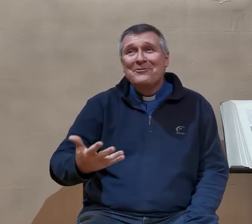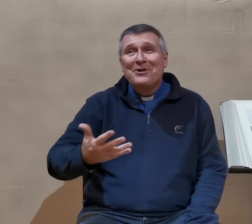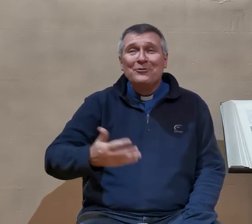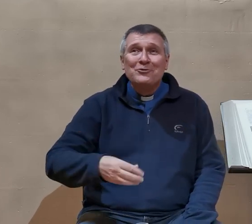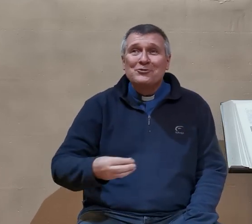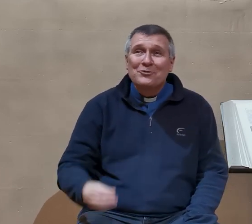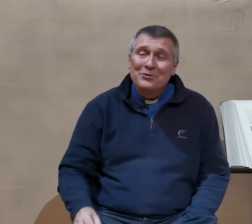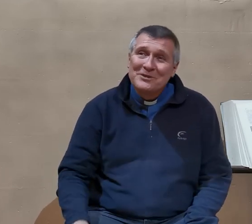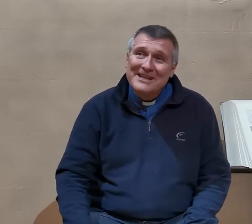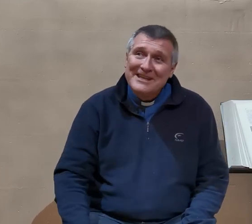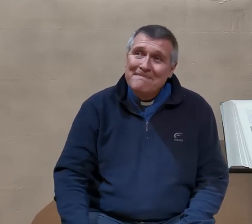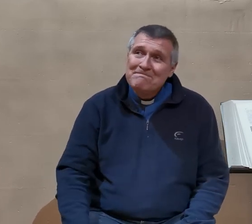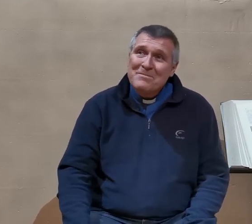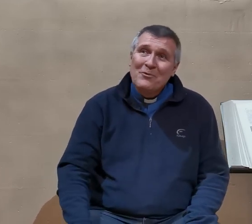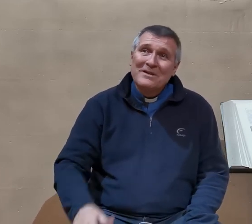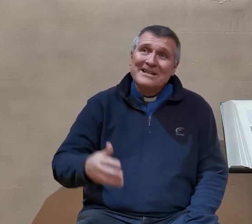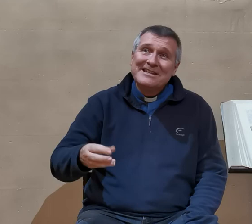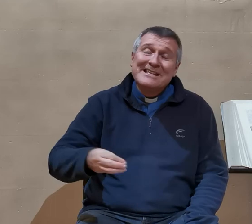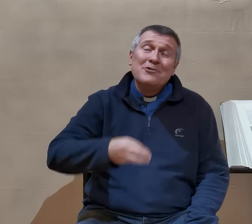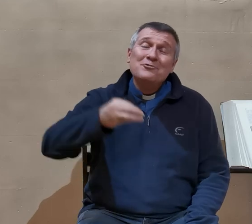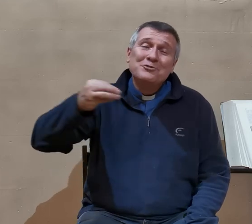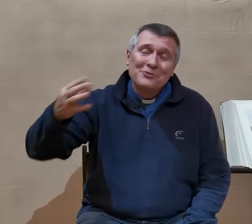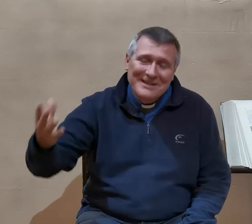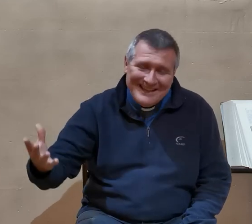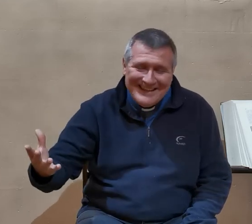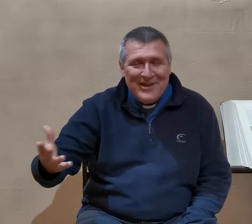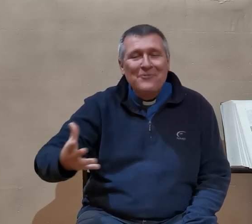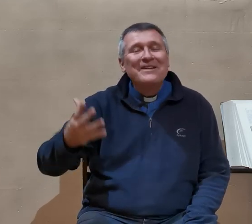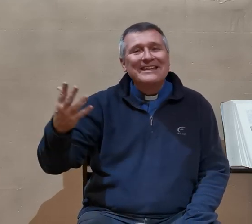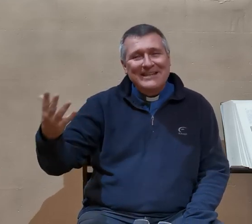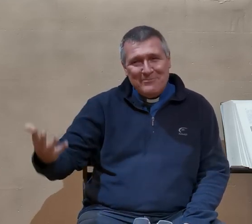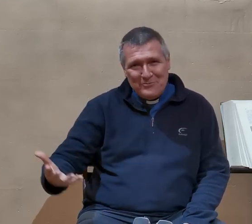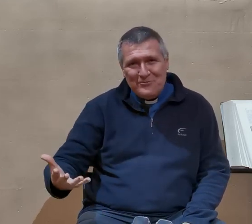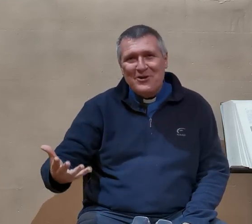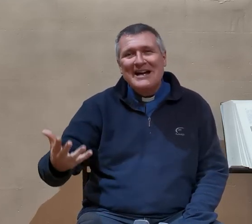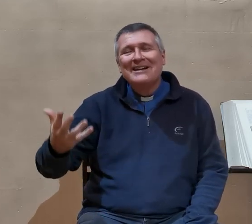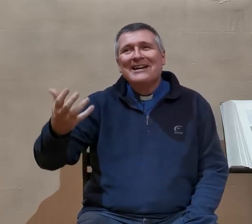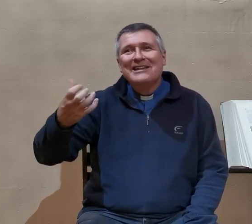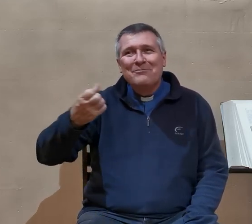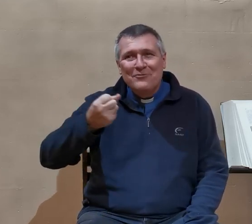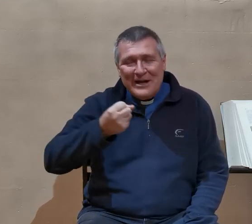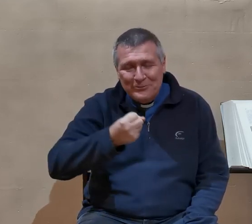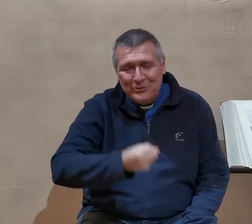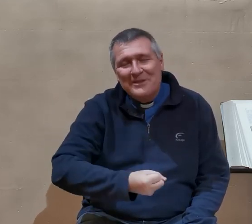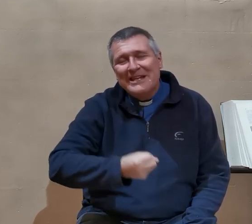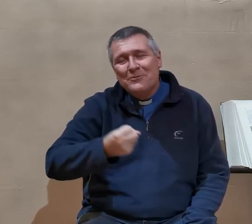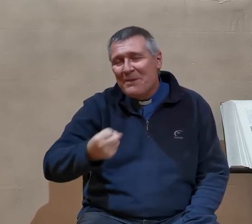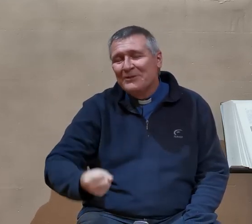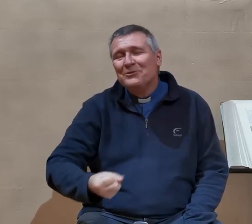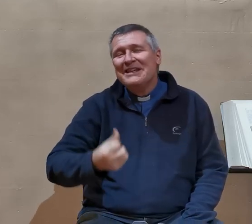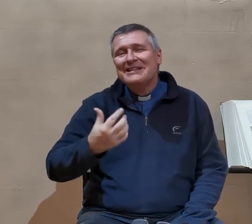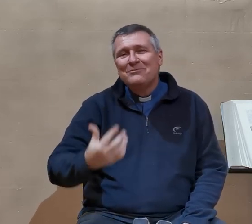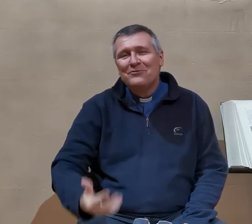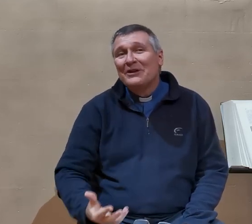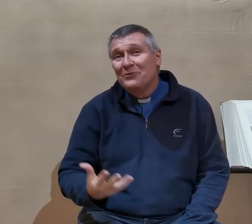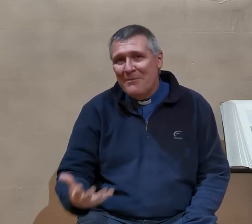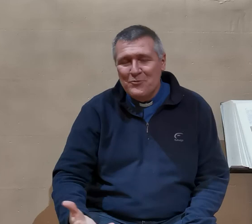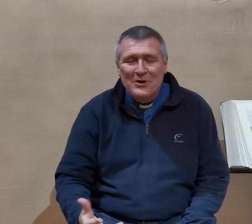ne sont que des allusions au véritable pouvoir, qu'est le pouvoir de donner, de pardonner, qu le pouvoir de l'amour,